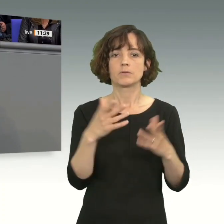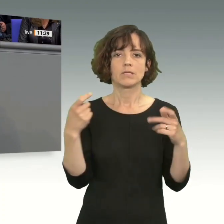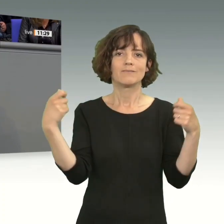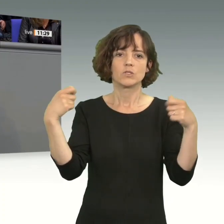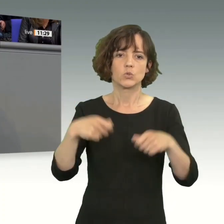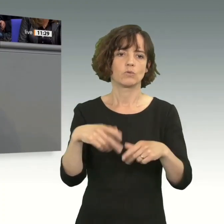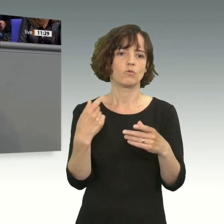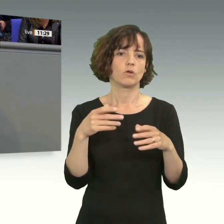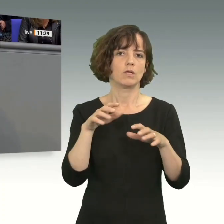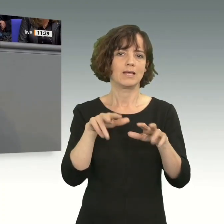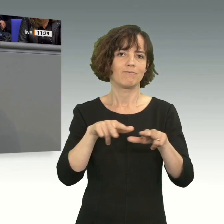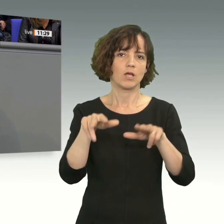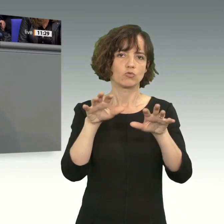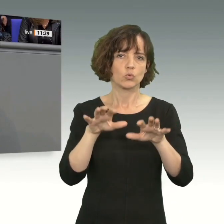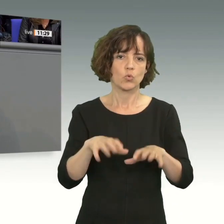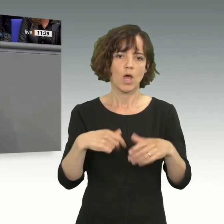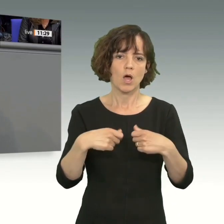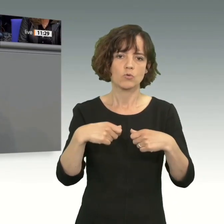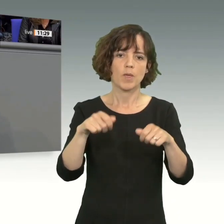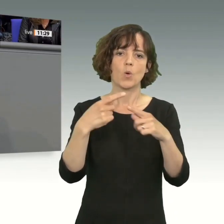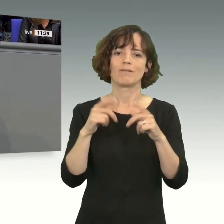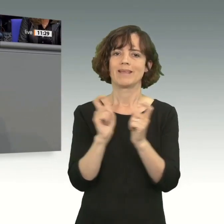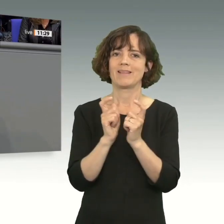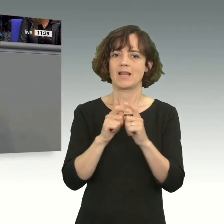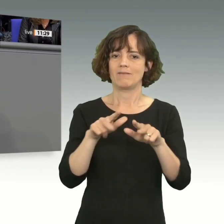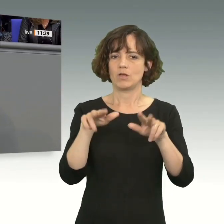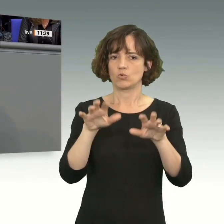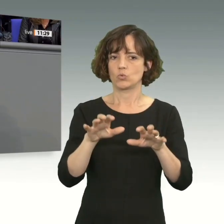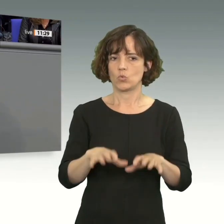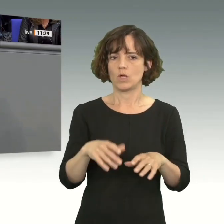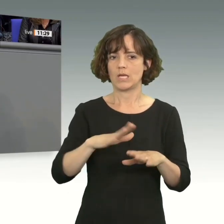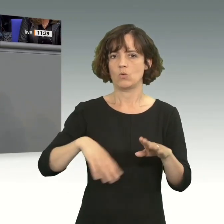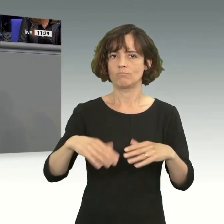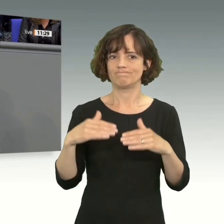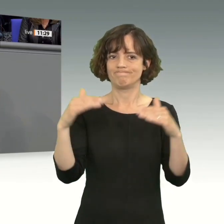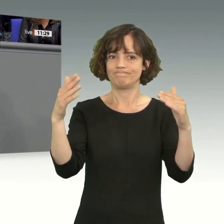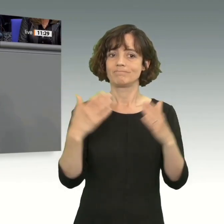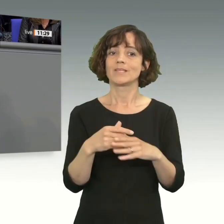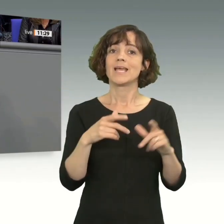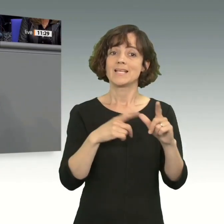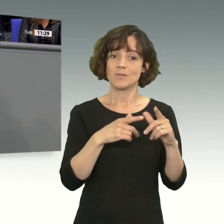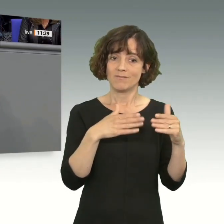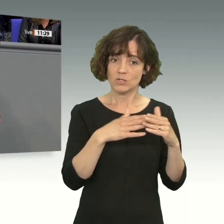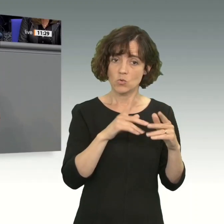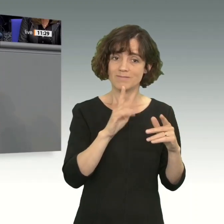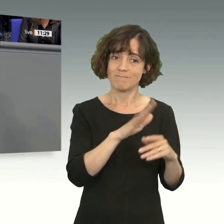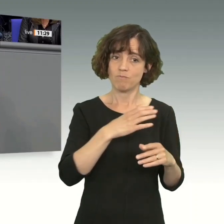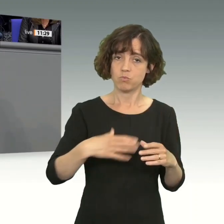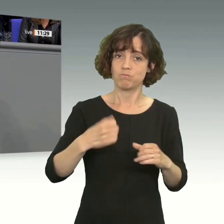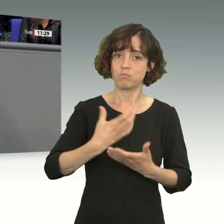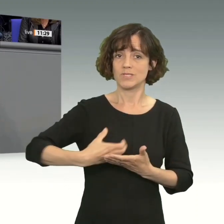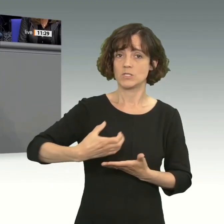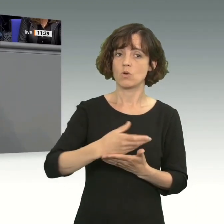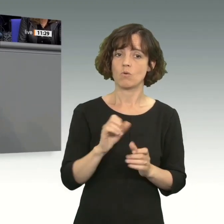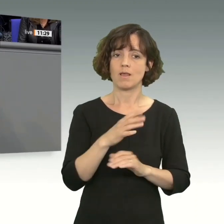Infrastruktur in der Region zu steigern. Die SPD-Fraktion hat ihre Position zur Lateinamerika auch klar definiert. Sie hat am 23.